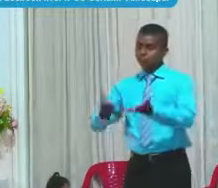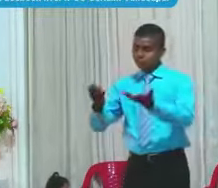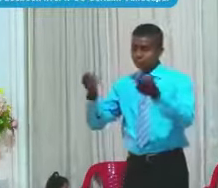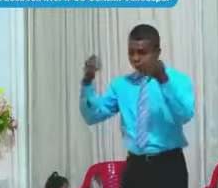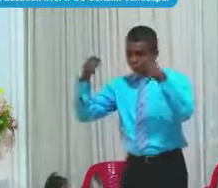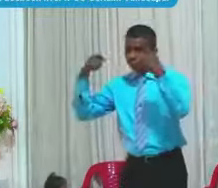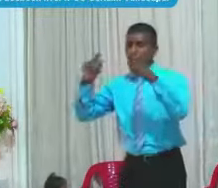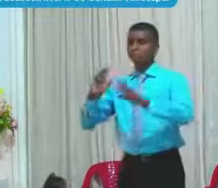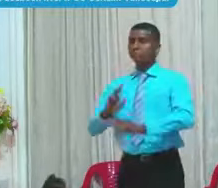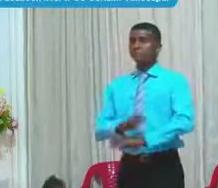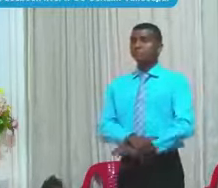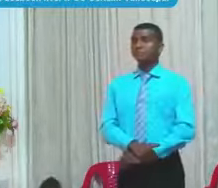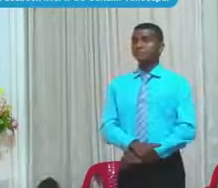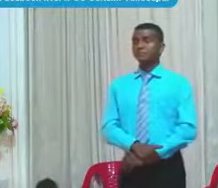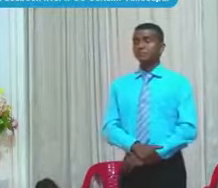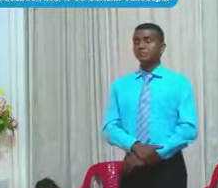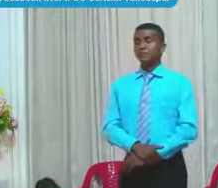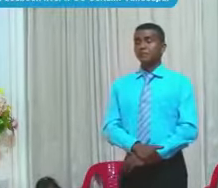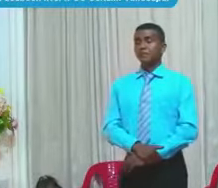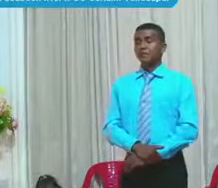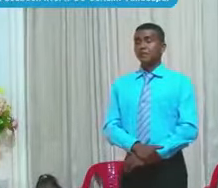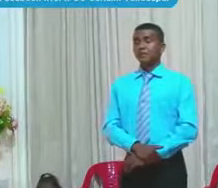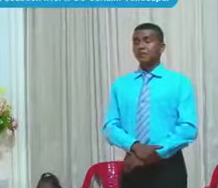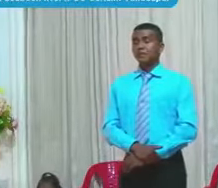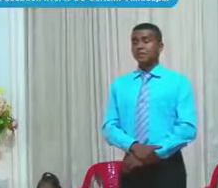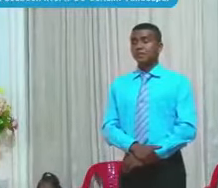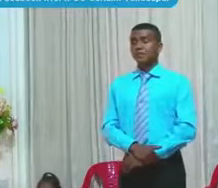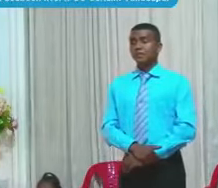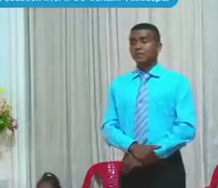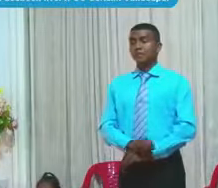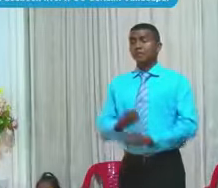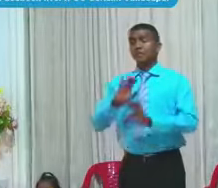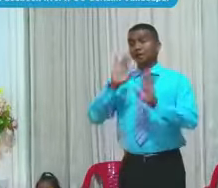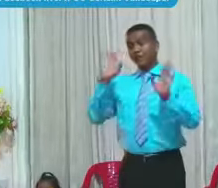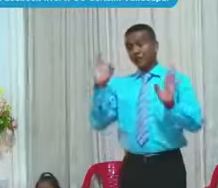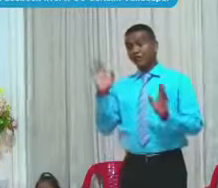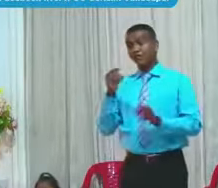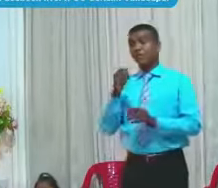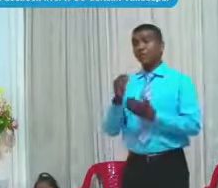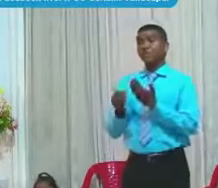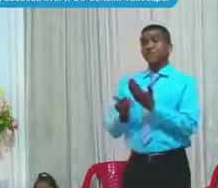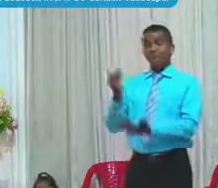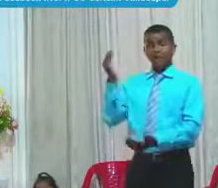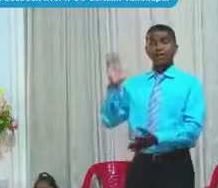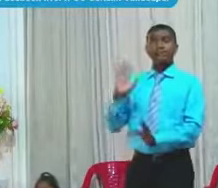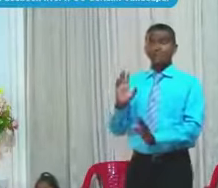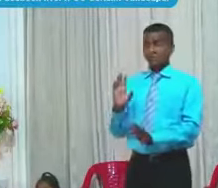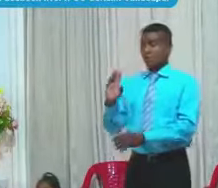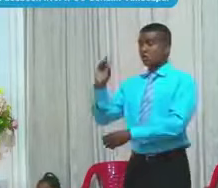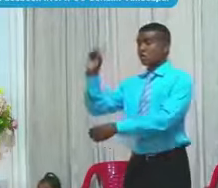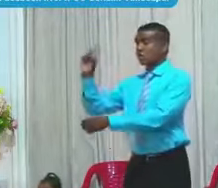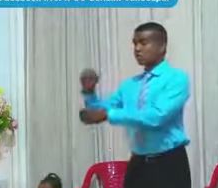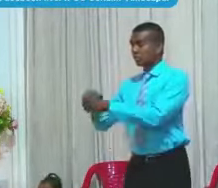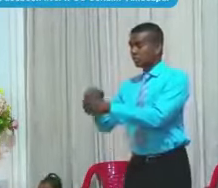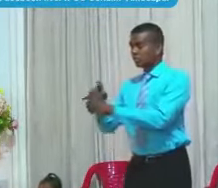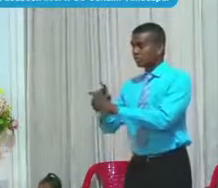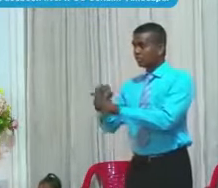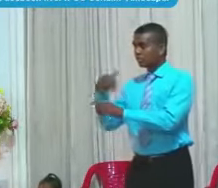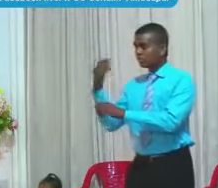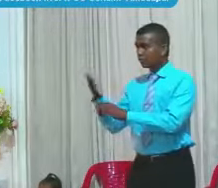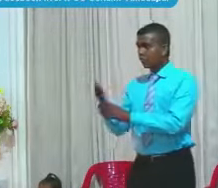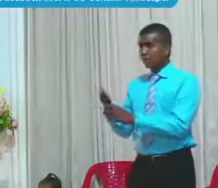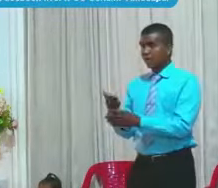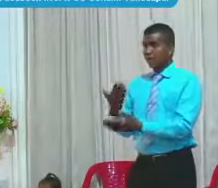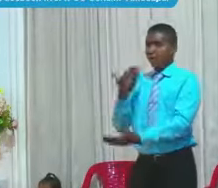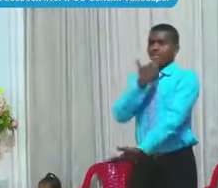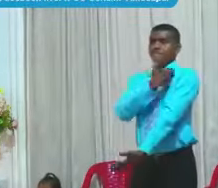Y claro Fácil De darle El diezmo Al señor Y dice Pero cuando ya Es mucho Tanta plata Para el señor Si él tiene mucha Es que